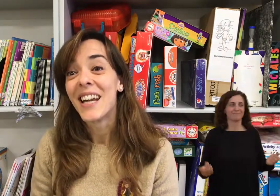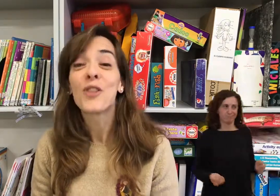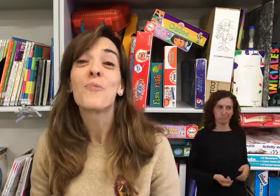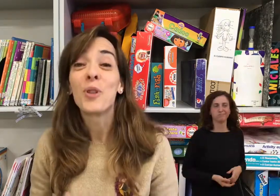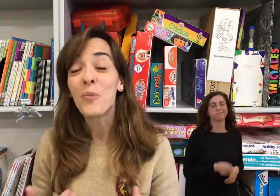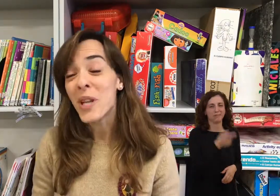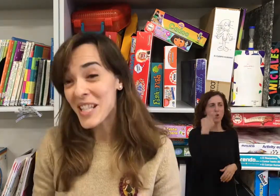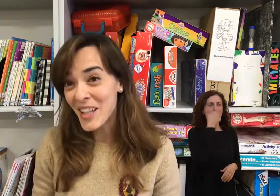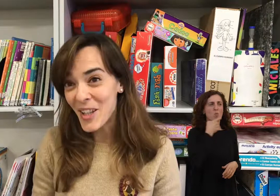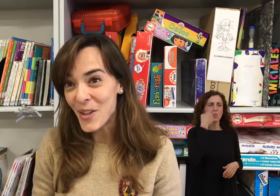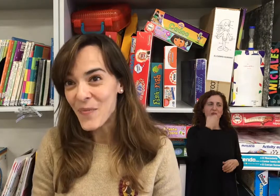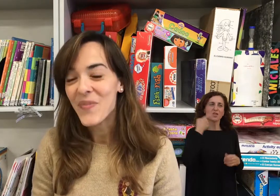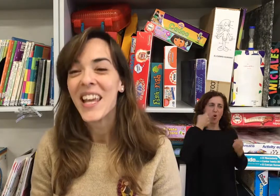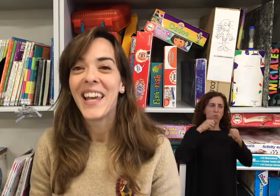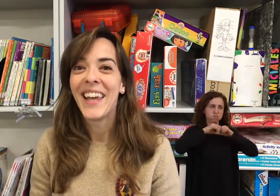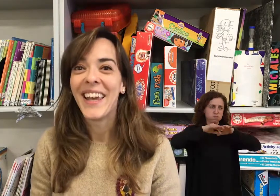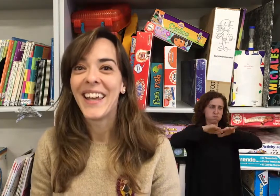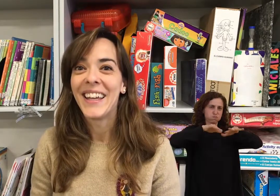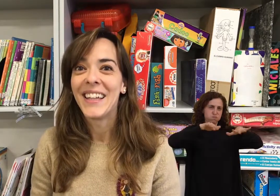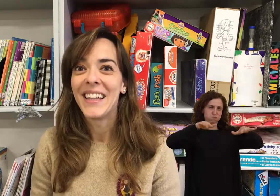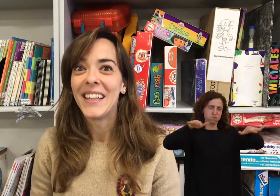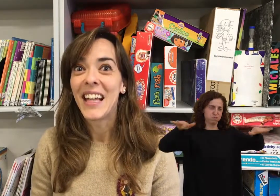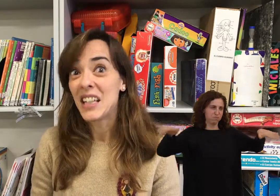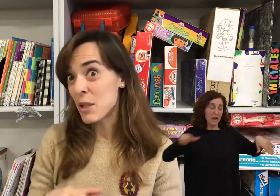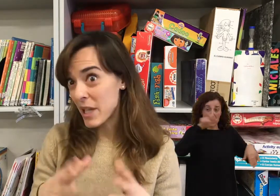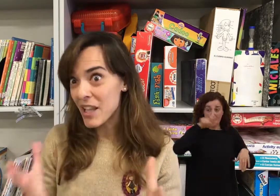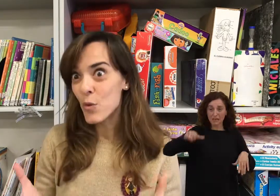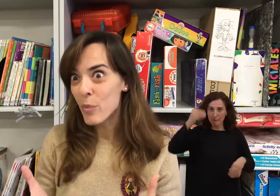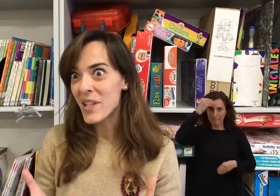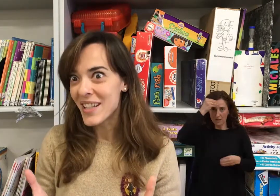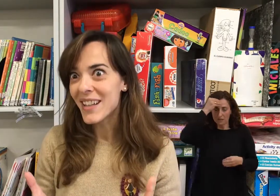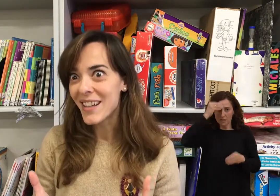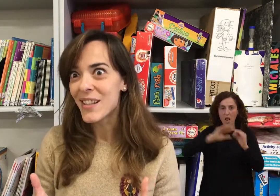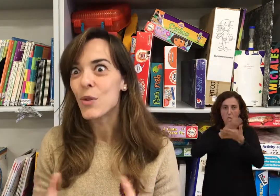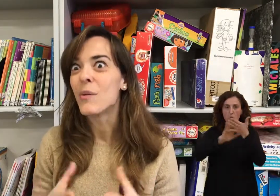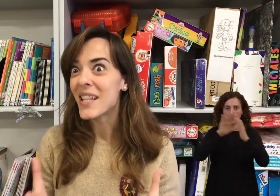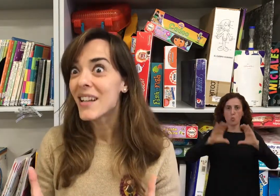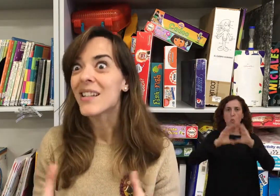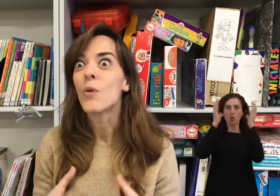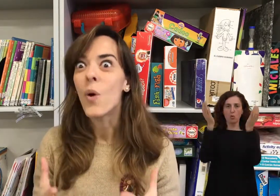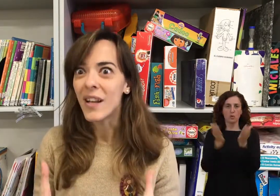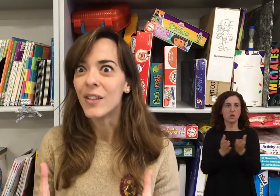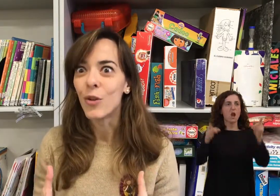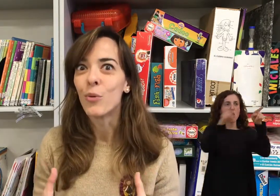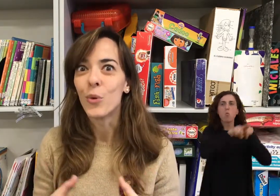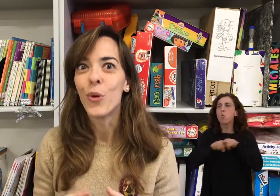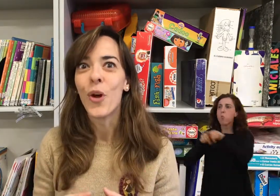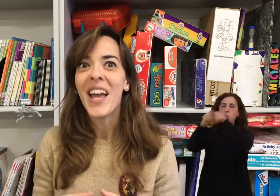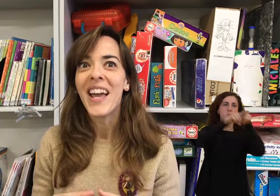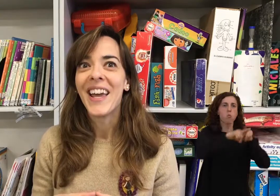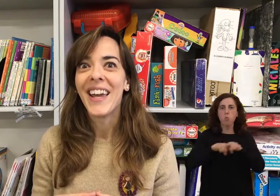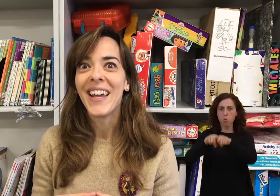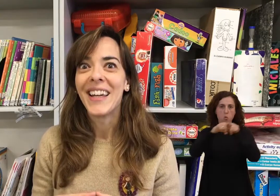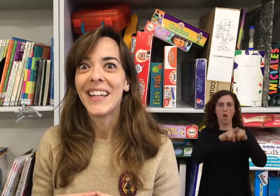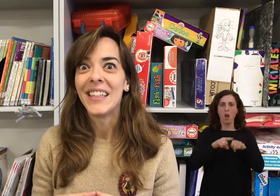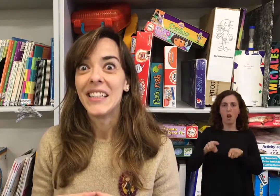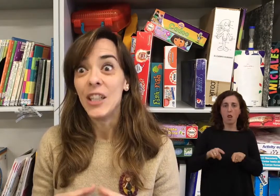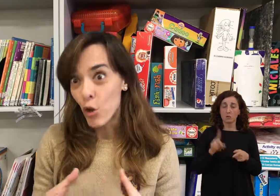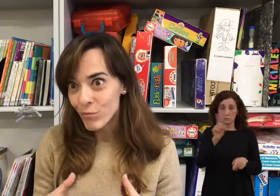Es un mito muy extendido. La gente es verdad que suele pensar que es universal, que es igual en todo el mundo. Y no,